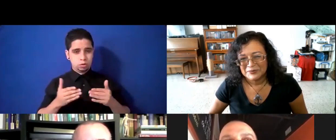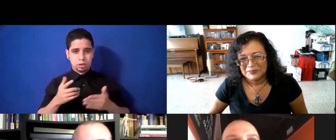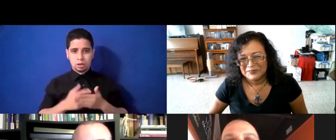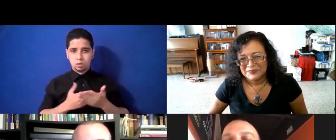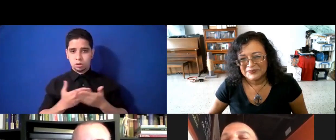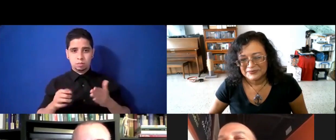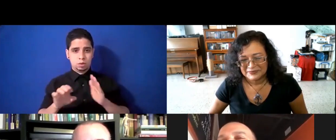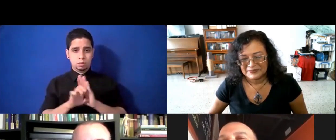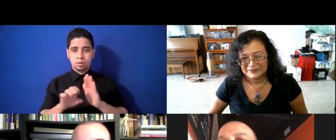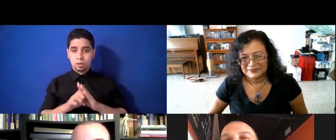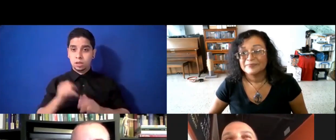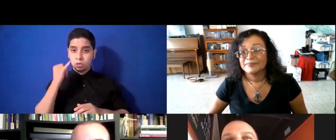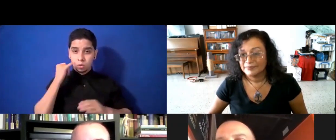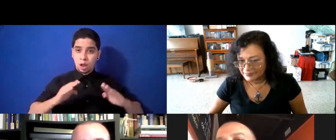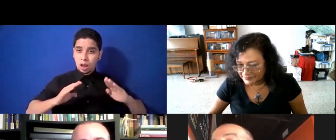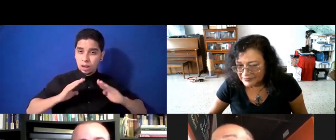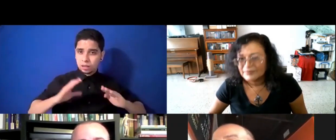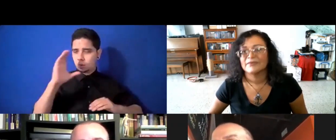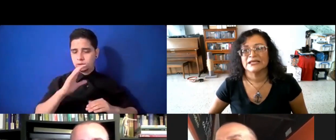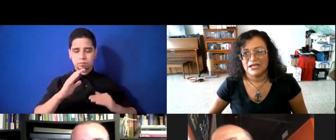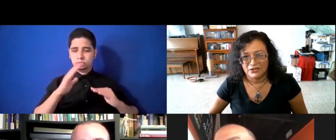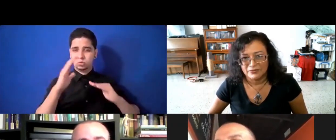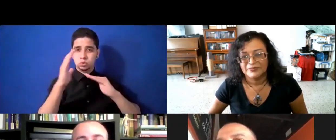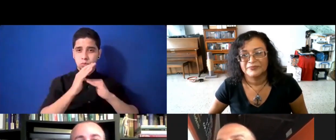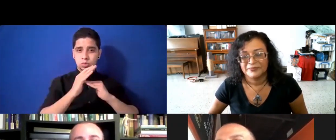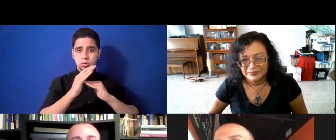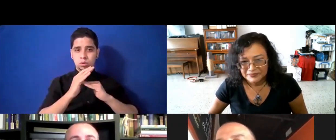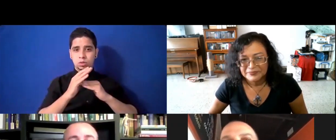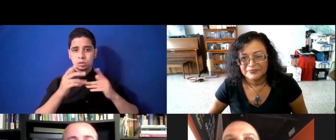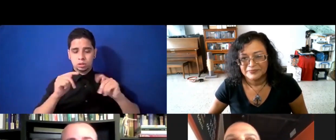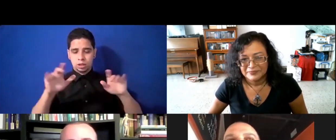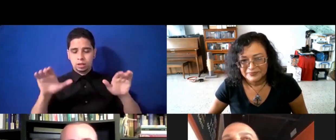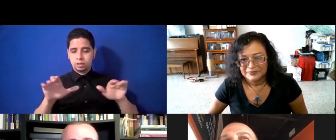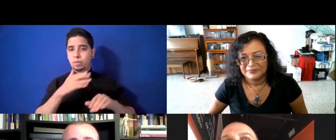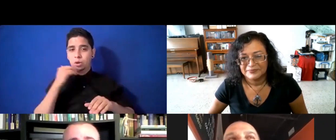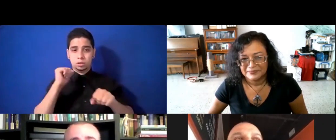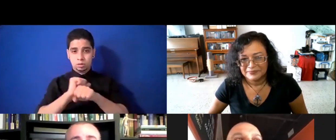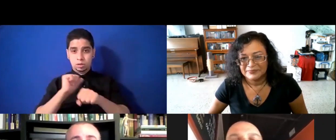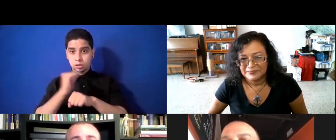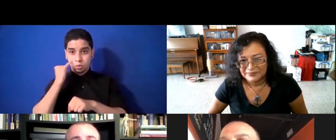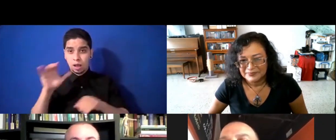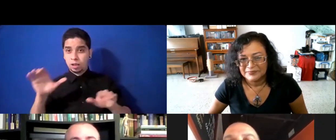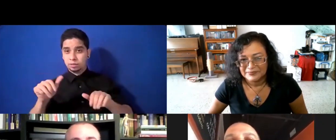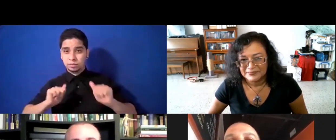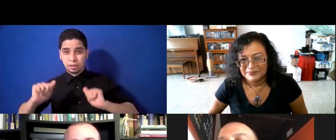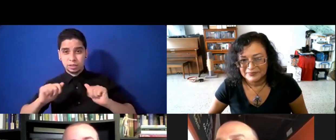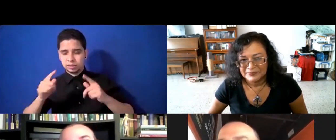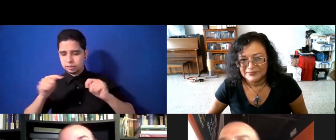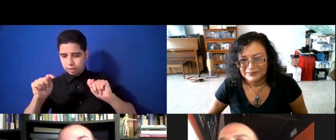este, atleta, pues busca ser el mejor, o por lo menos, trata de hacer el mejor, si vas a hacer teatro, pues trata, comprometete con el